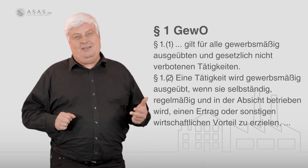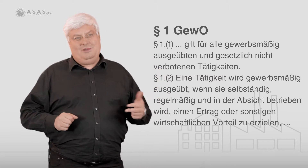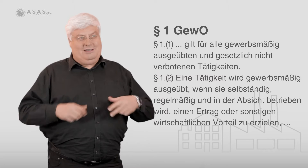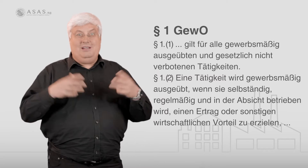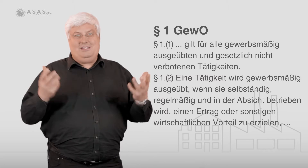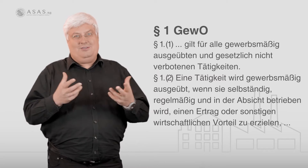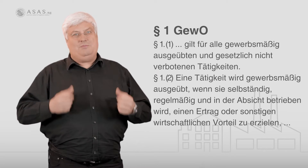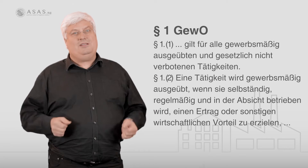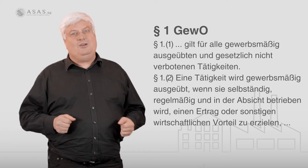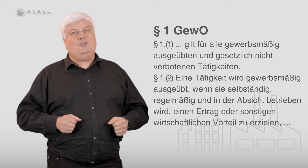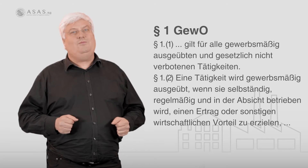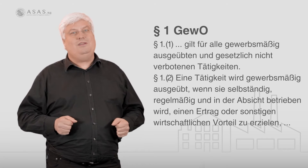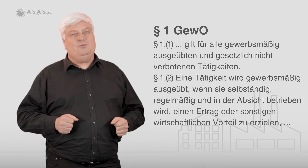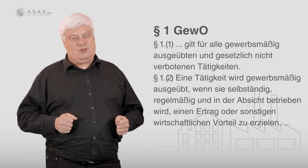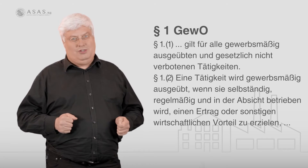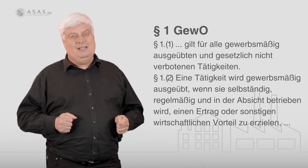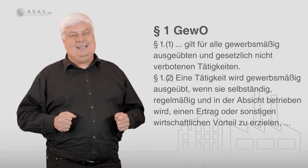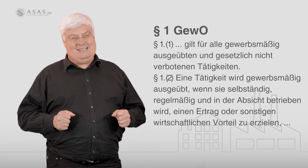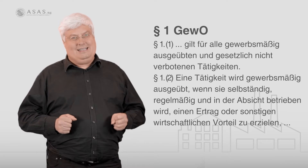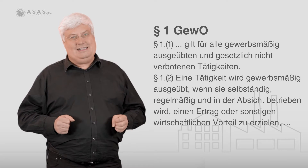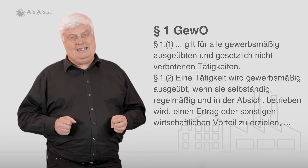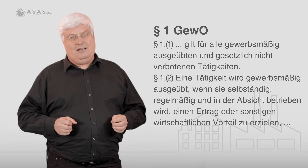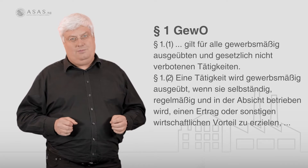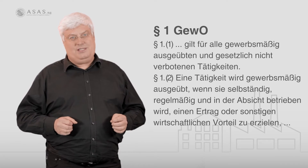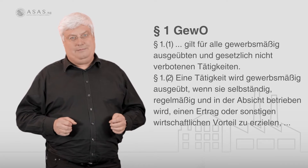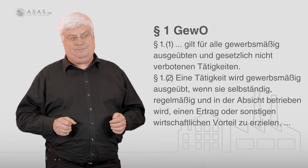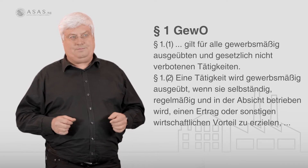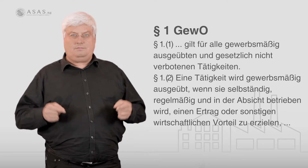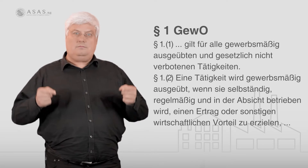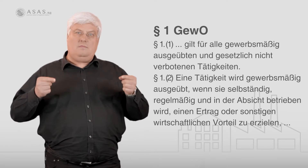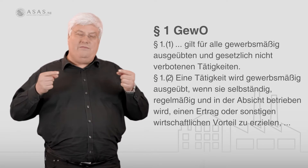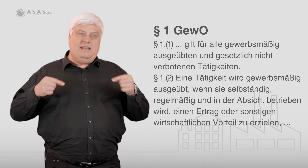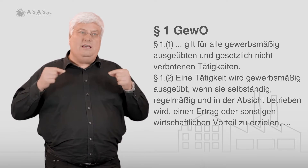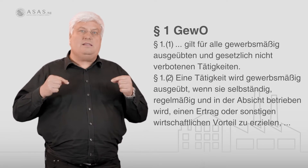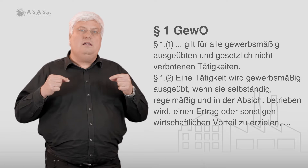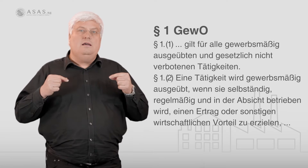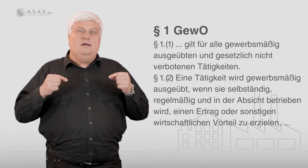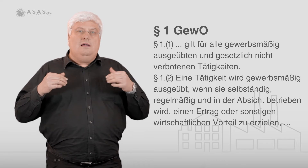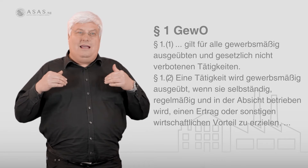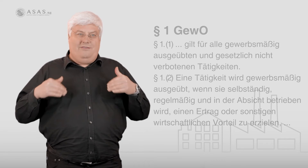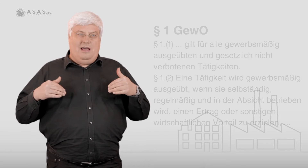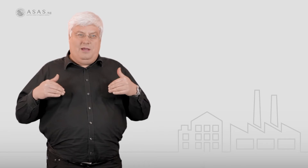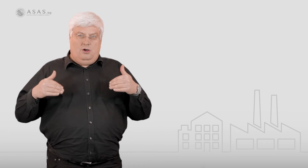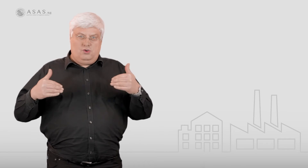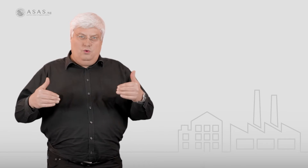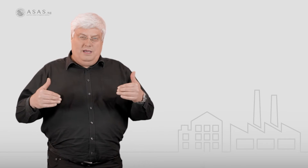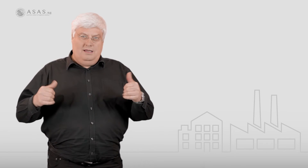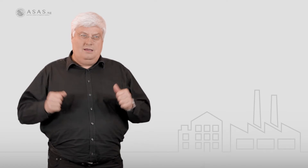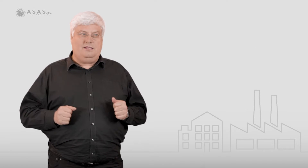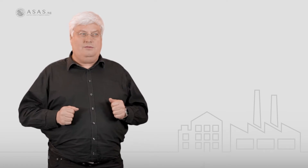mit Gewinnerzielungsabsicht ausgeübt wird, muss schon gesetzlich erlaubt sein. Wenn ich jetzt ein Gewerbe ausübe, dann